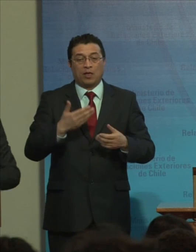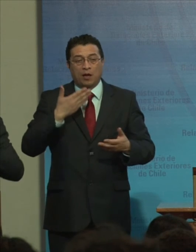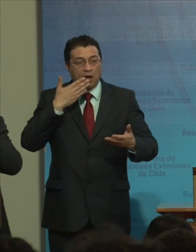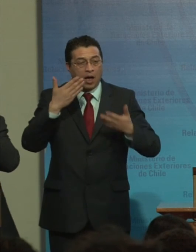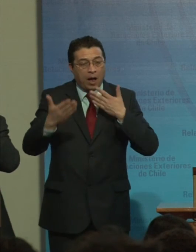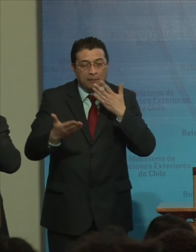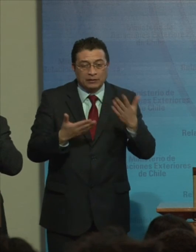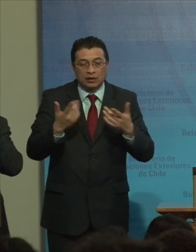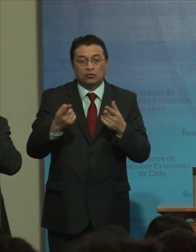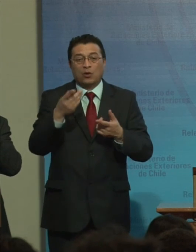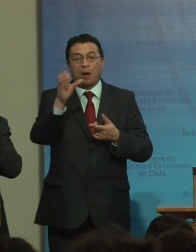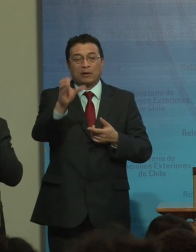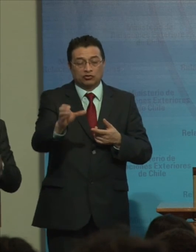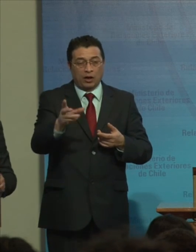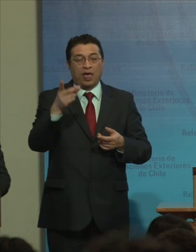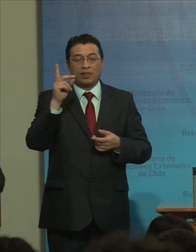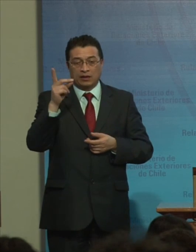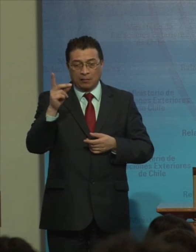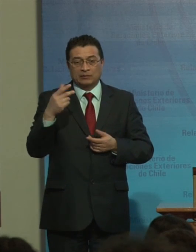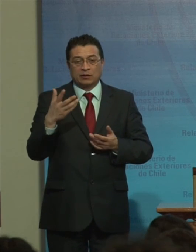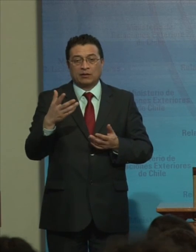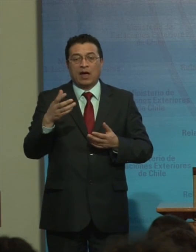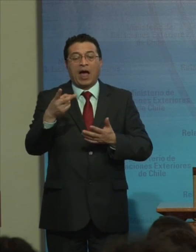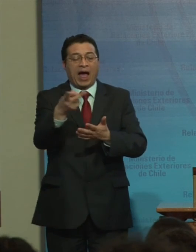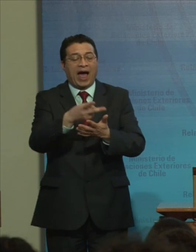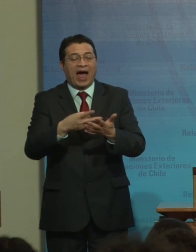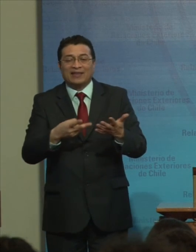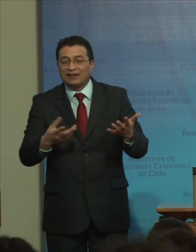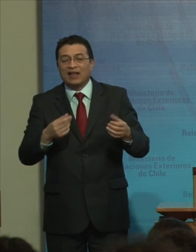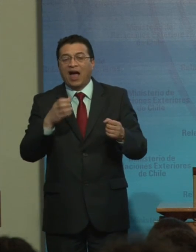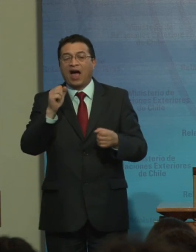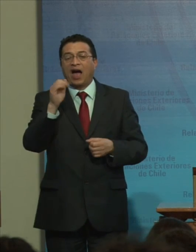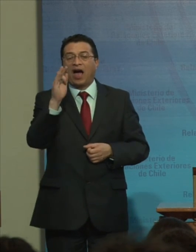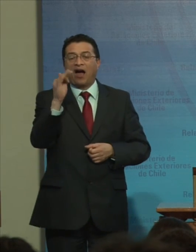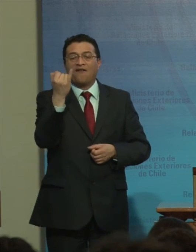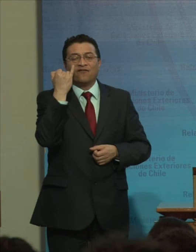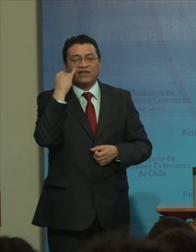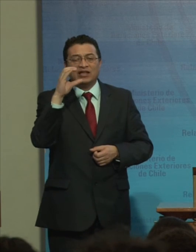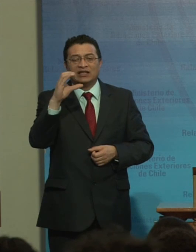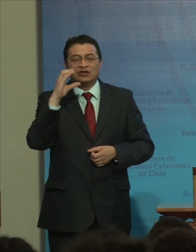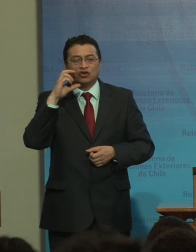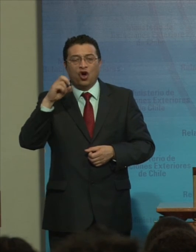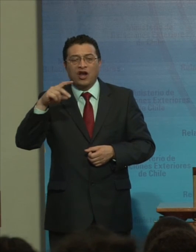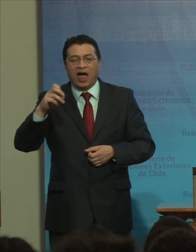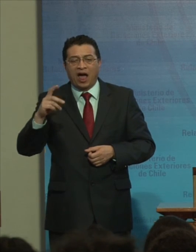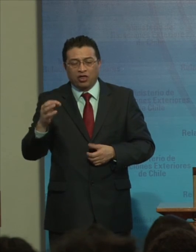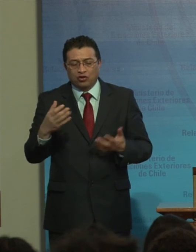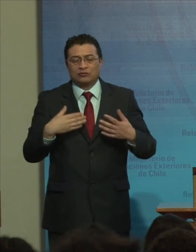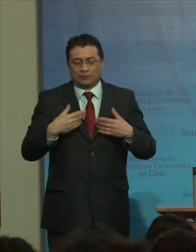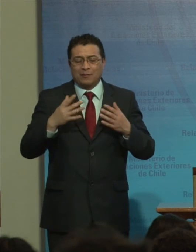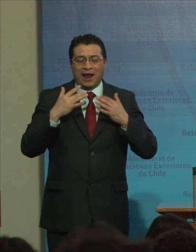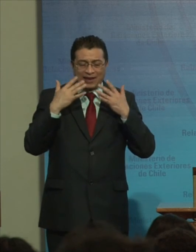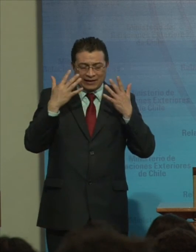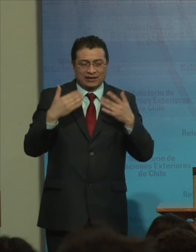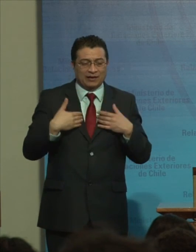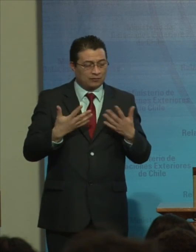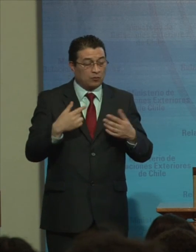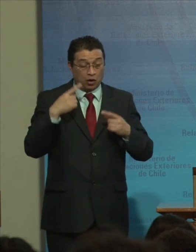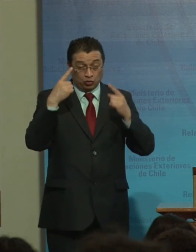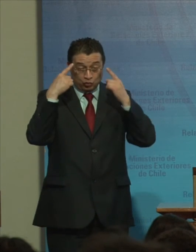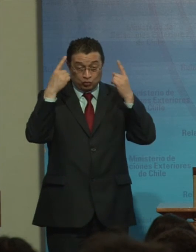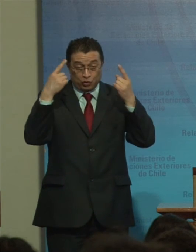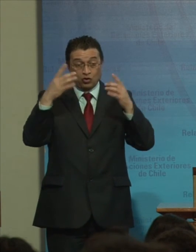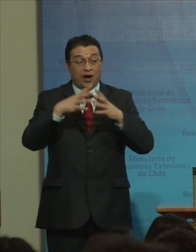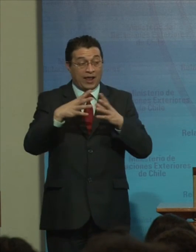Expresarse La misma persona Con discapacidad Los artistas Aficionados Esto hay que Llevarlo con alegría Como aquí se ha dicho Yo sé que hay sueños